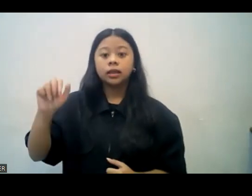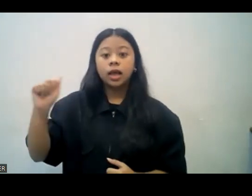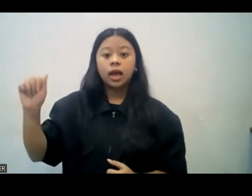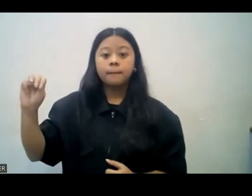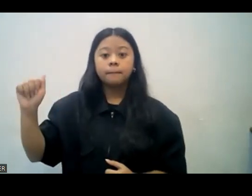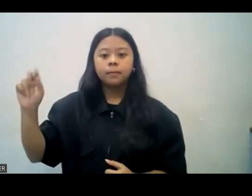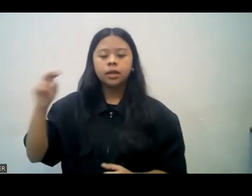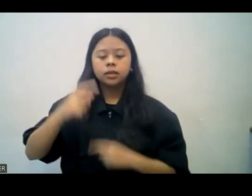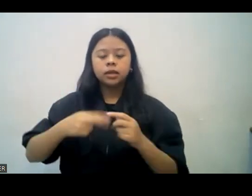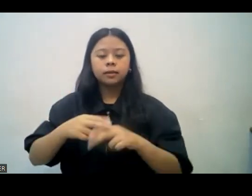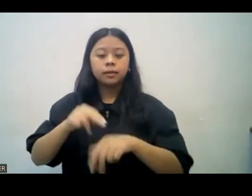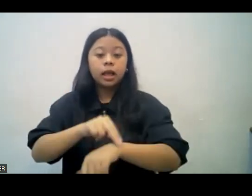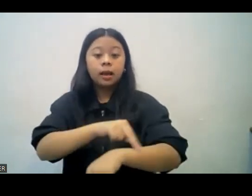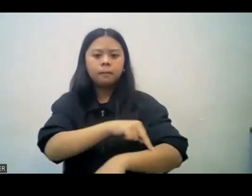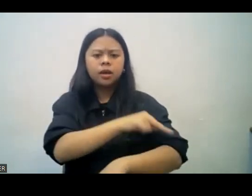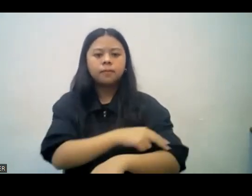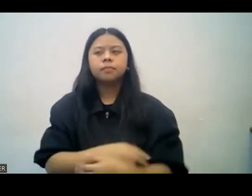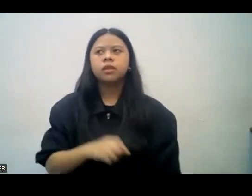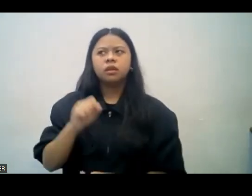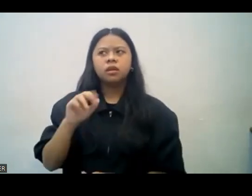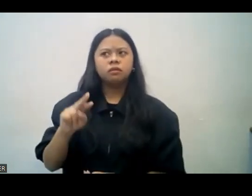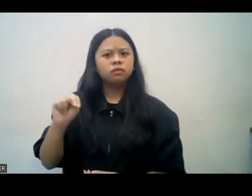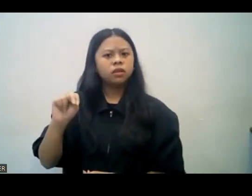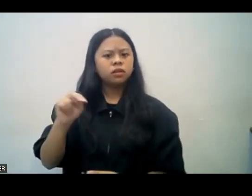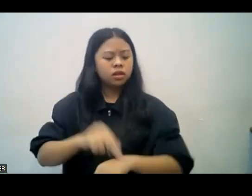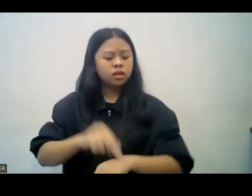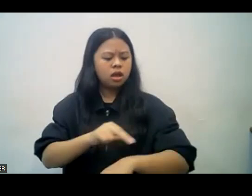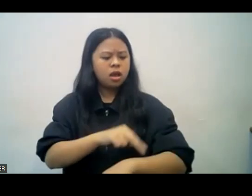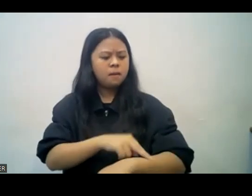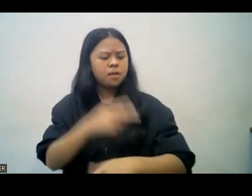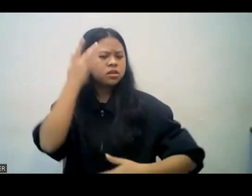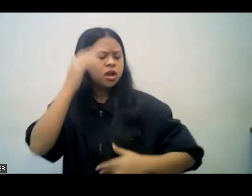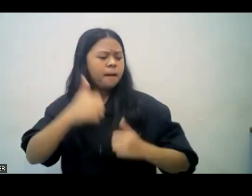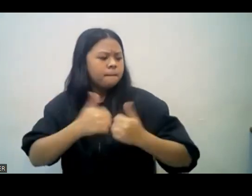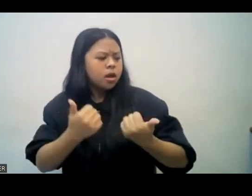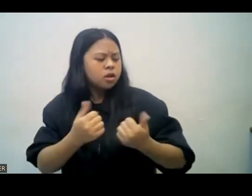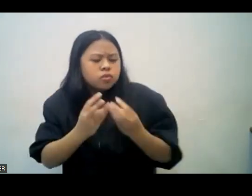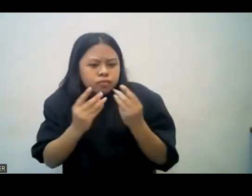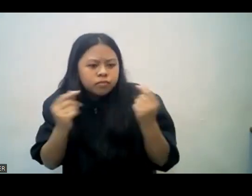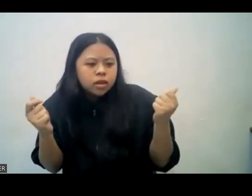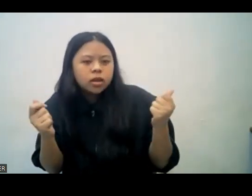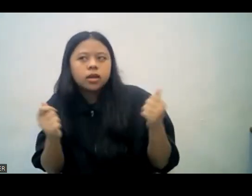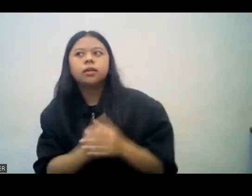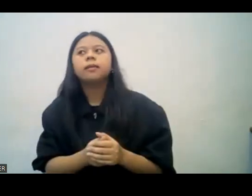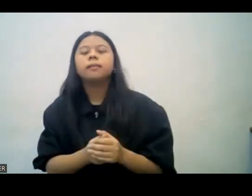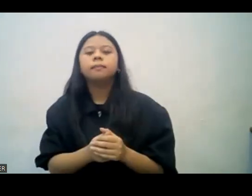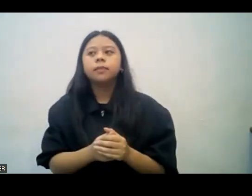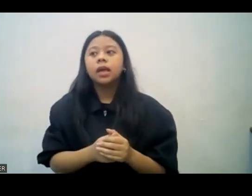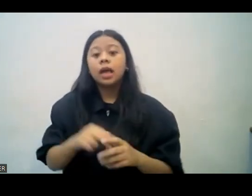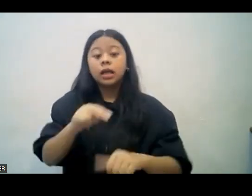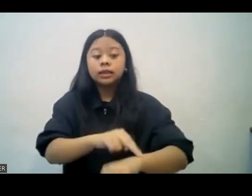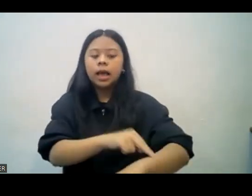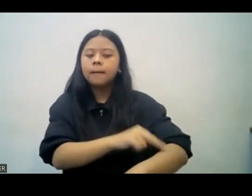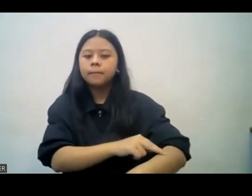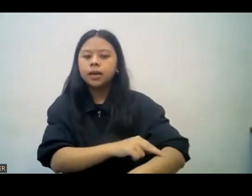healed? Kung ganun po, paano po siya dapat gagaling? He was ready to listen someone's advice. Sapagkat siya po ay